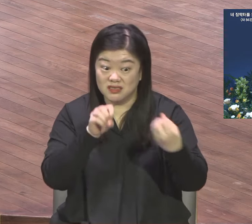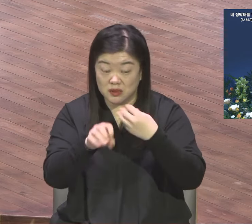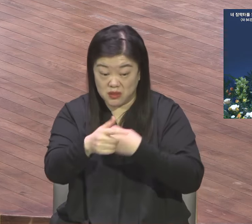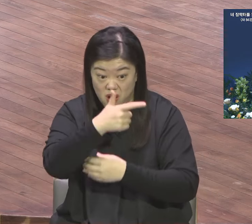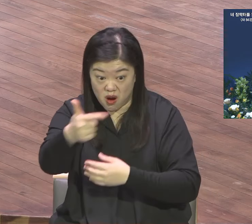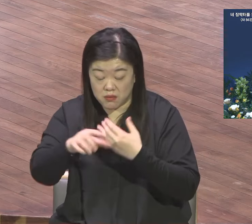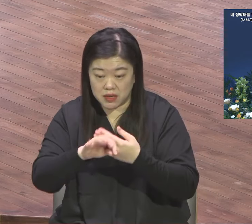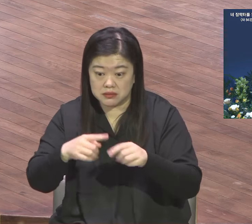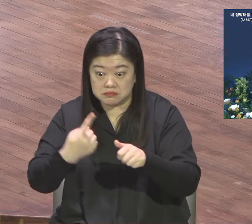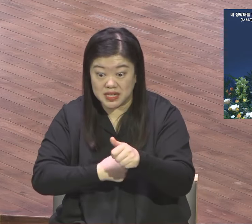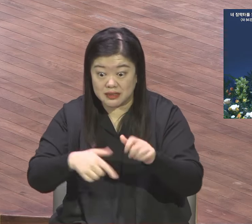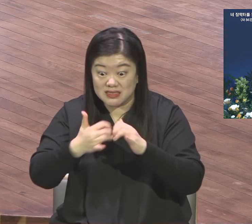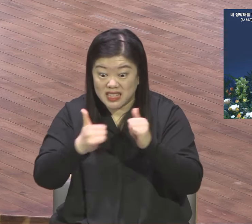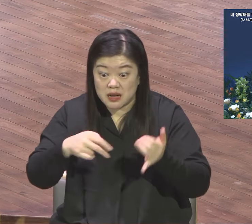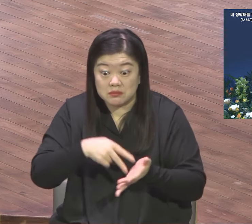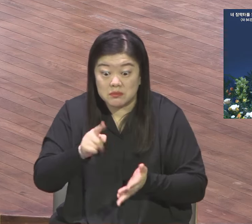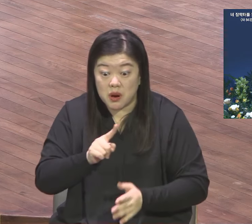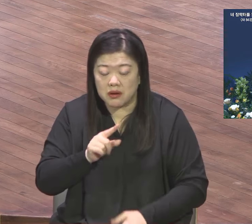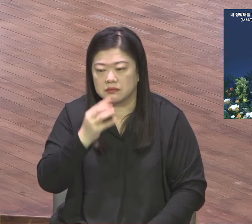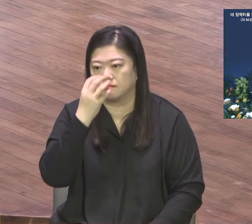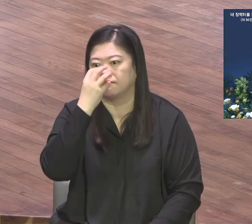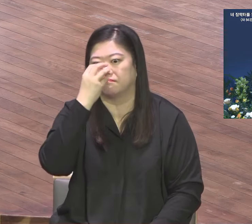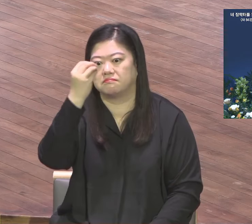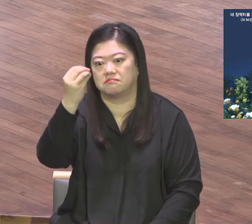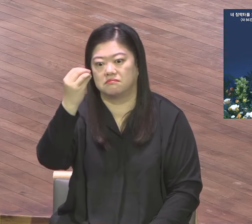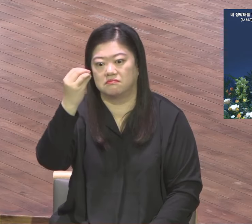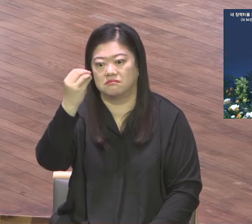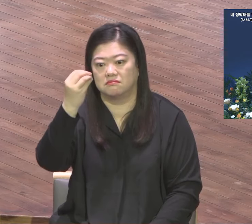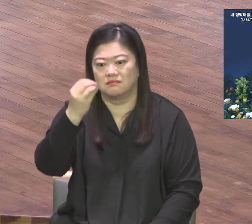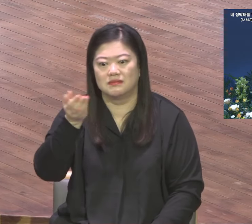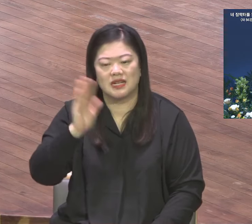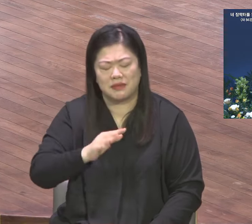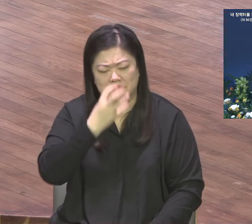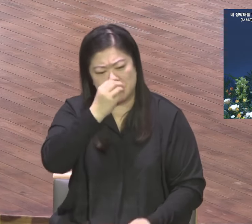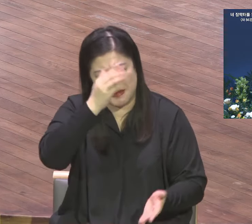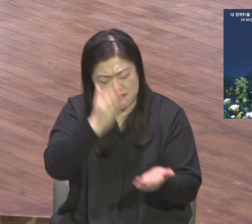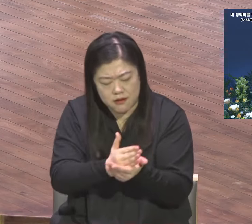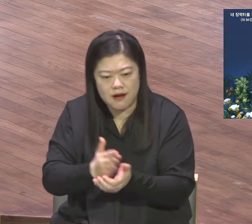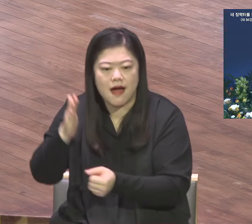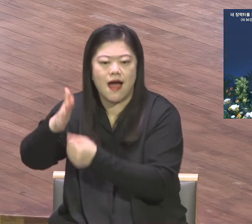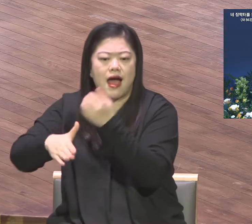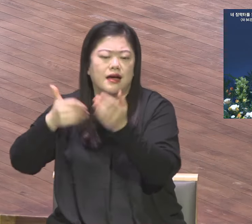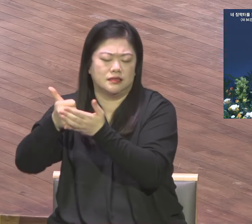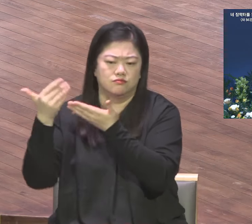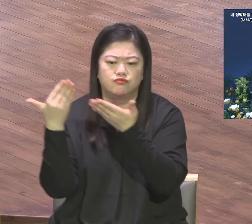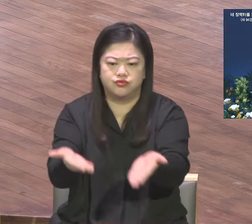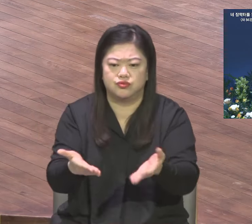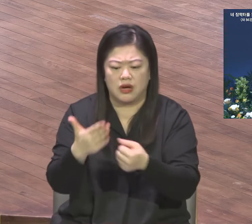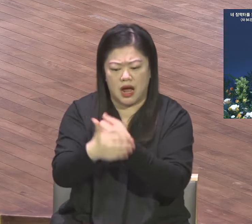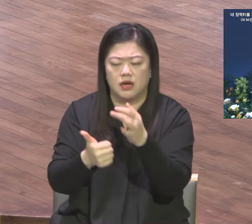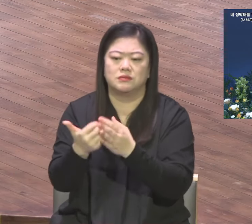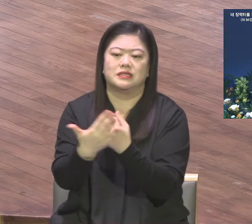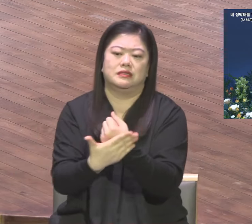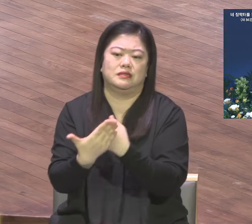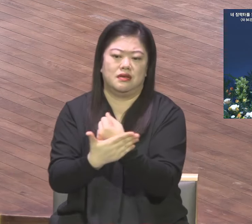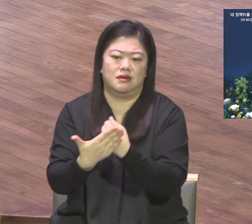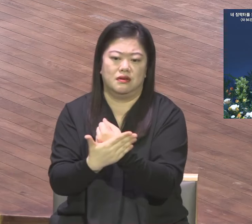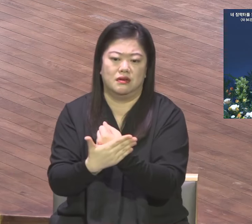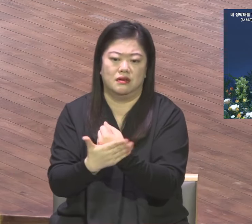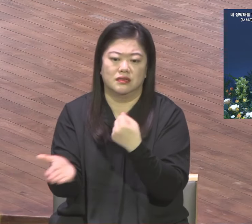키우라 내 믿음대로 될지어라. 내 입을 늘 길라 내가 채우리라. 그릇대로 돼요. 믿음대로 된단 말이에요.